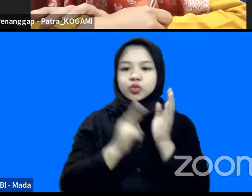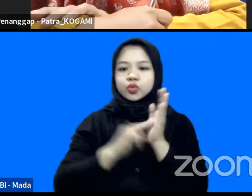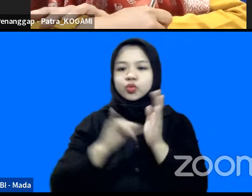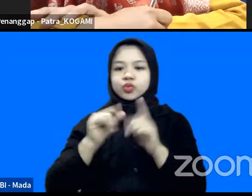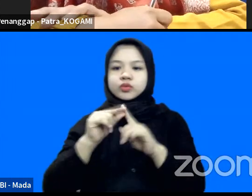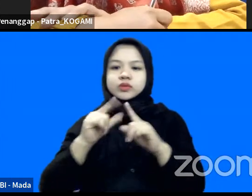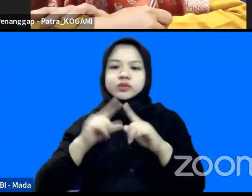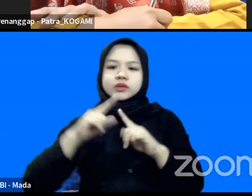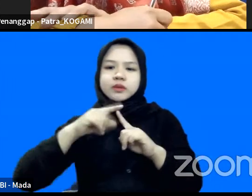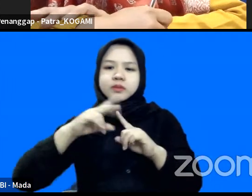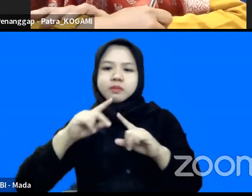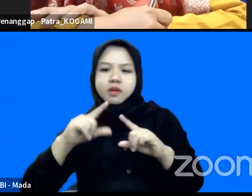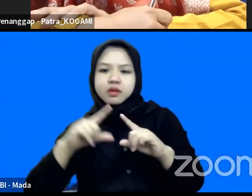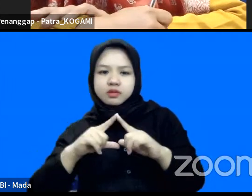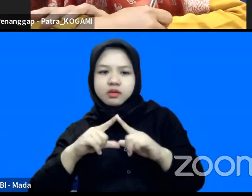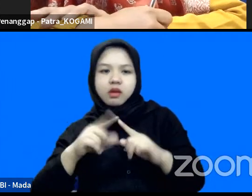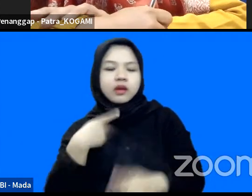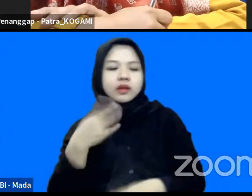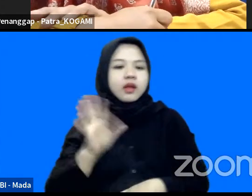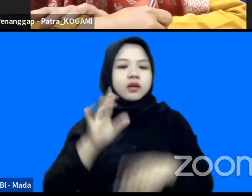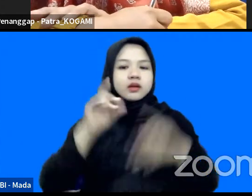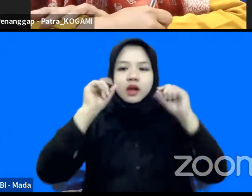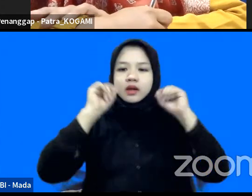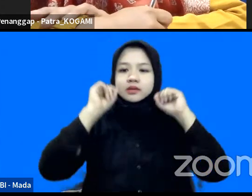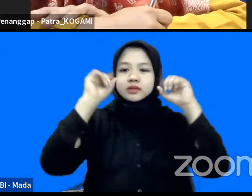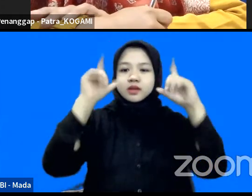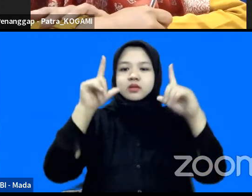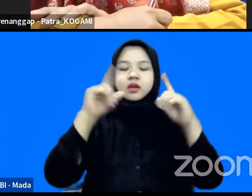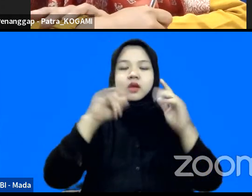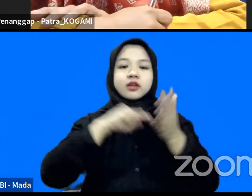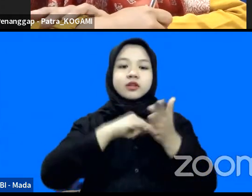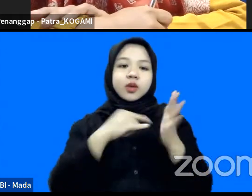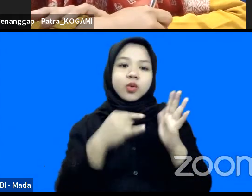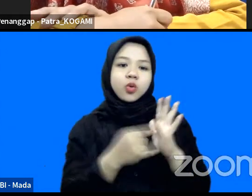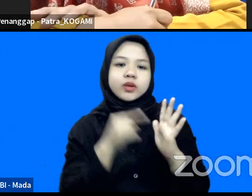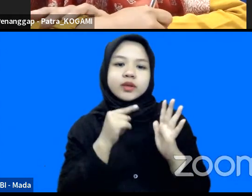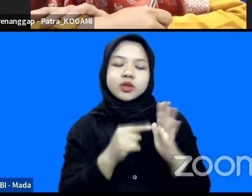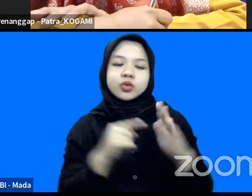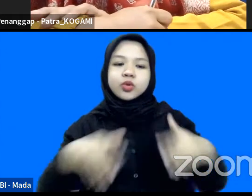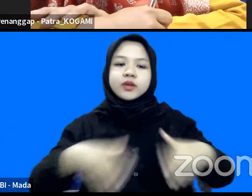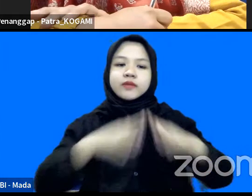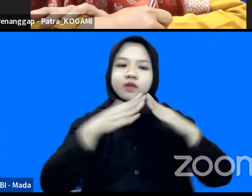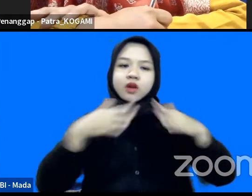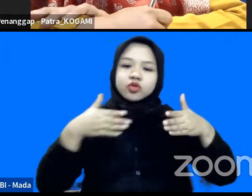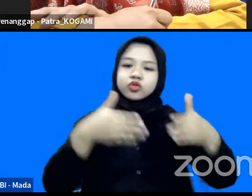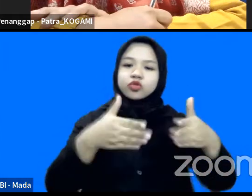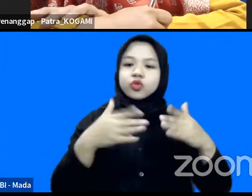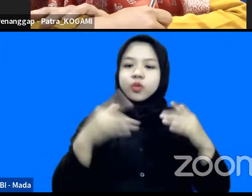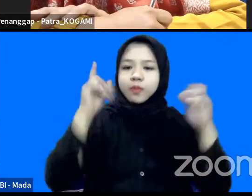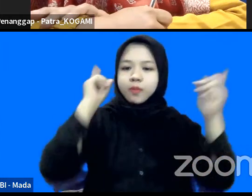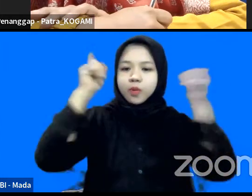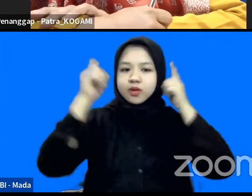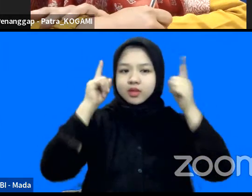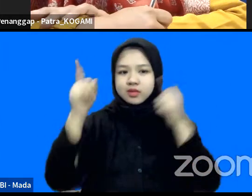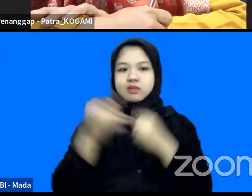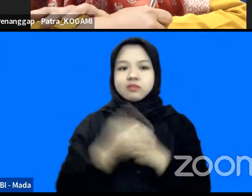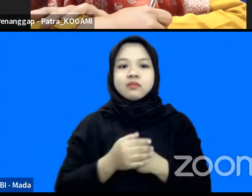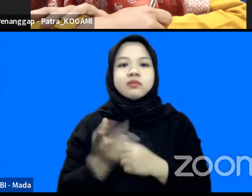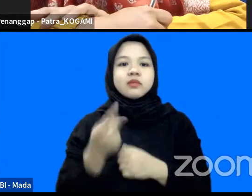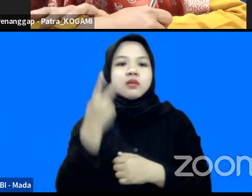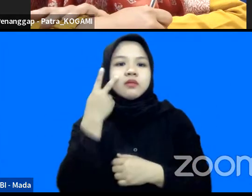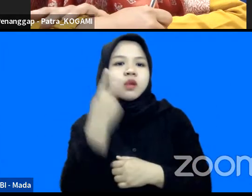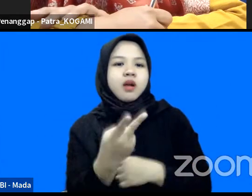Zulham ada yang kita tidak sadari bahwa teknologi itu adalah infrastruktur politik selama ini kita anggap